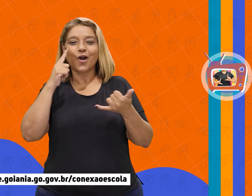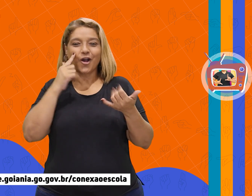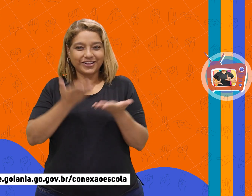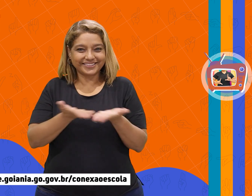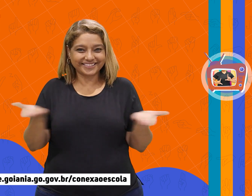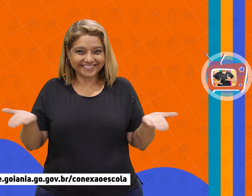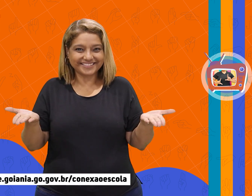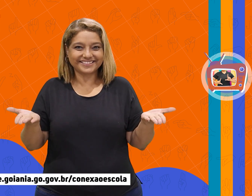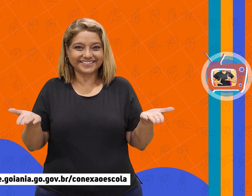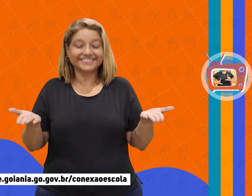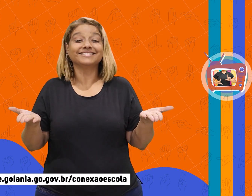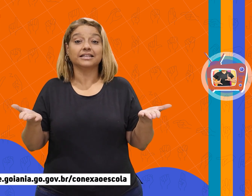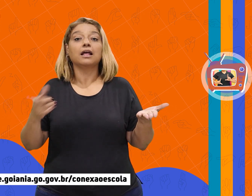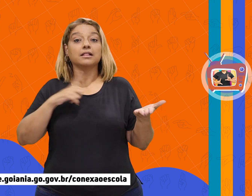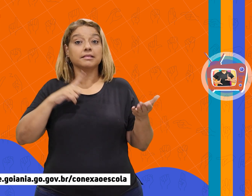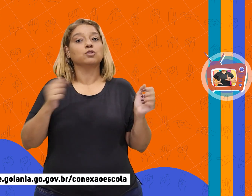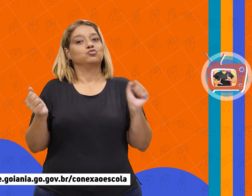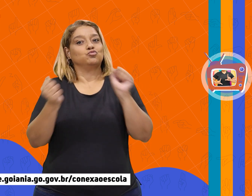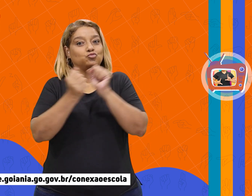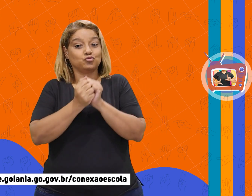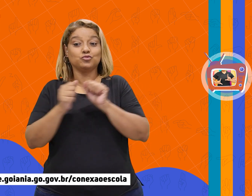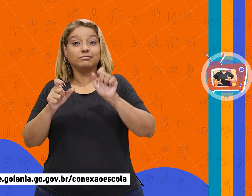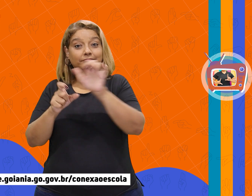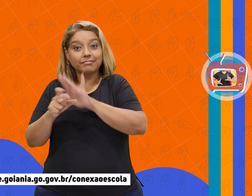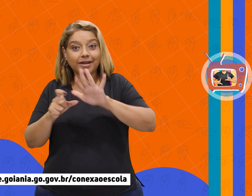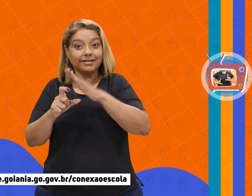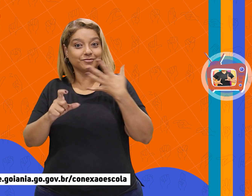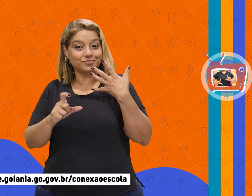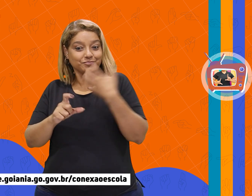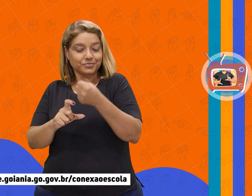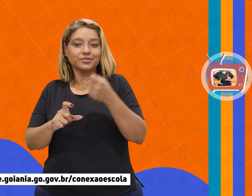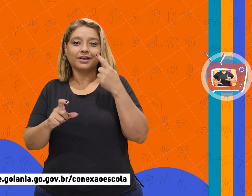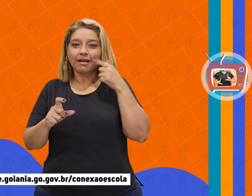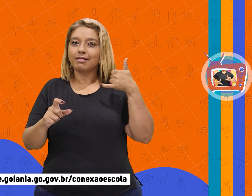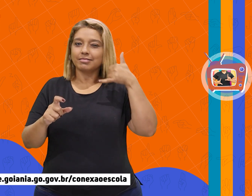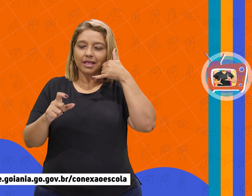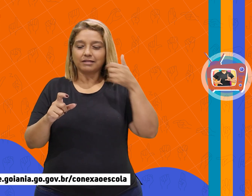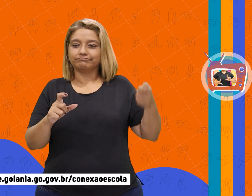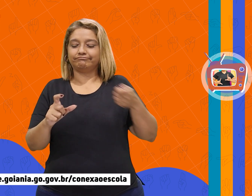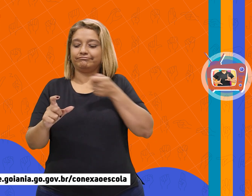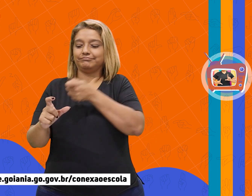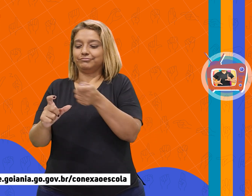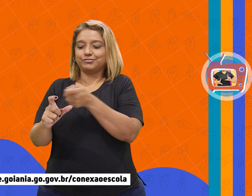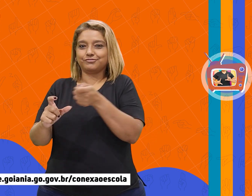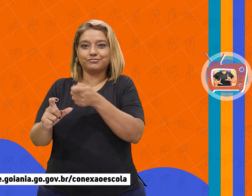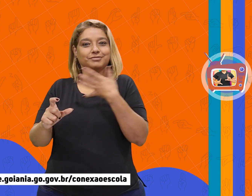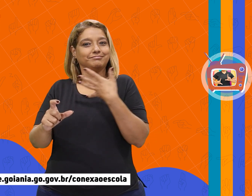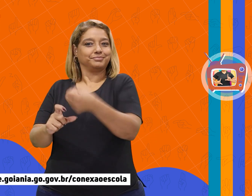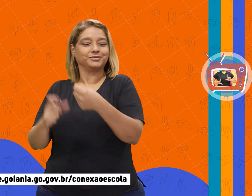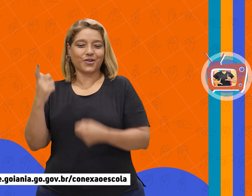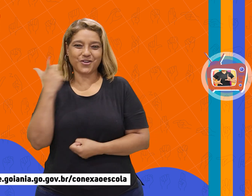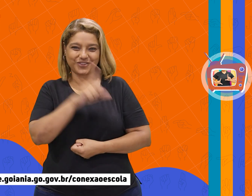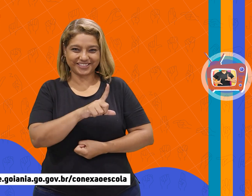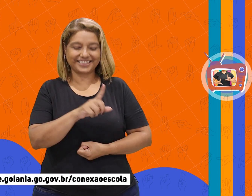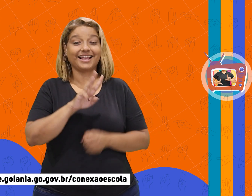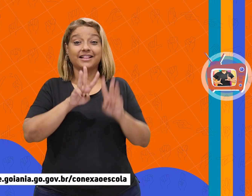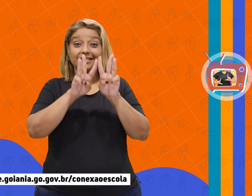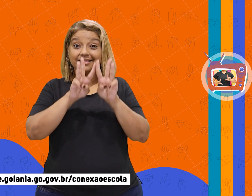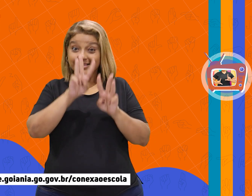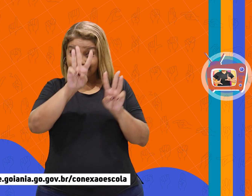aqui na telinha. E junto temos o QR Code. É só aproximar o seu celular e acessar. www